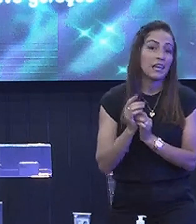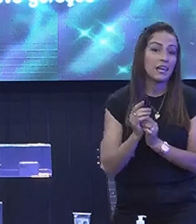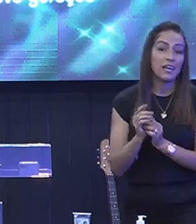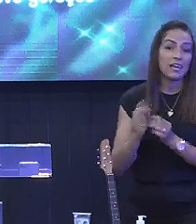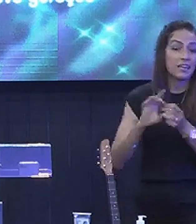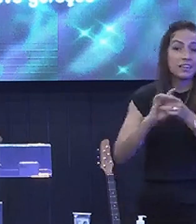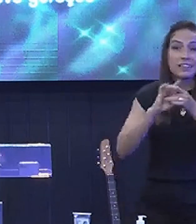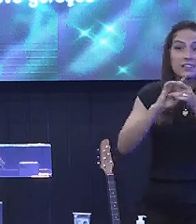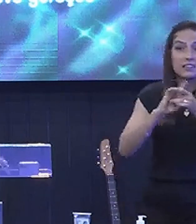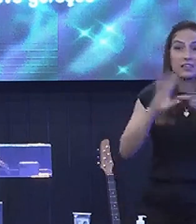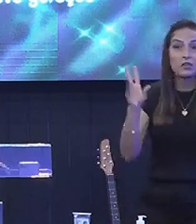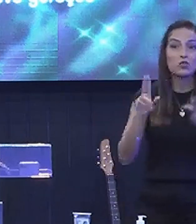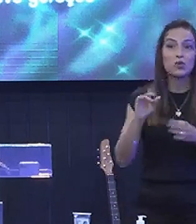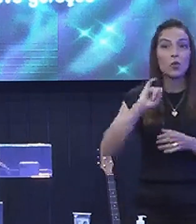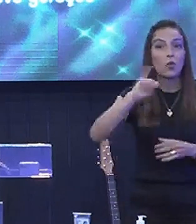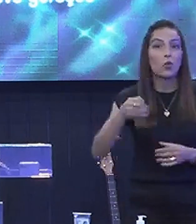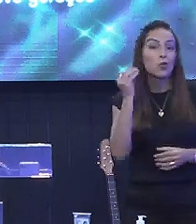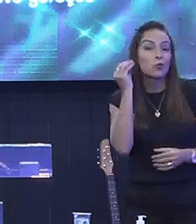nós Que tem que ter Judas